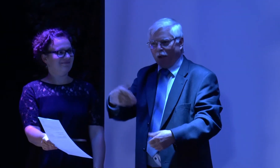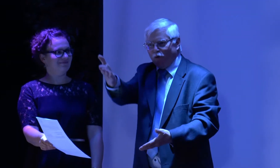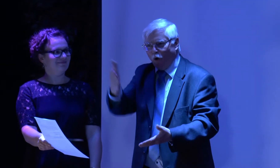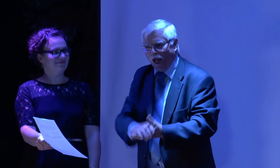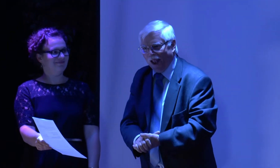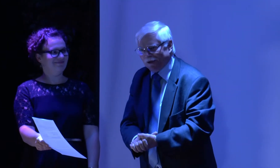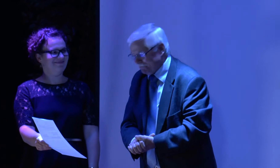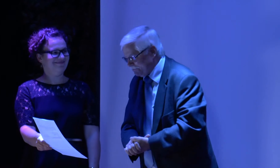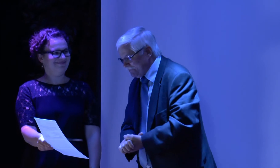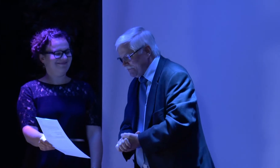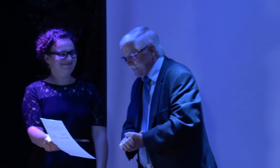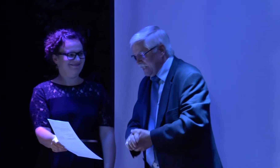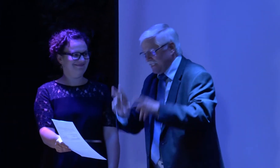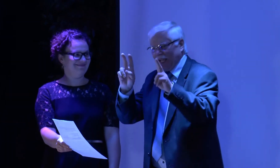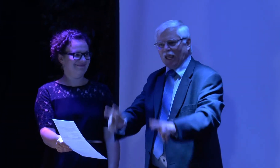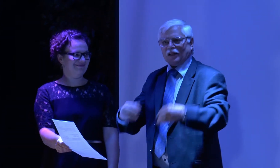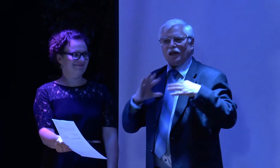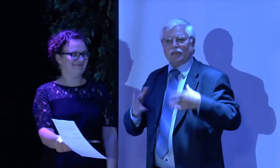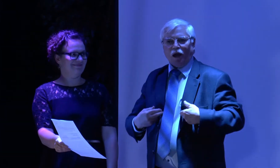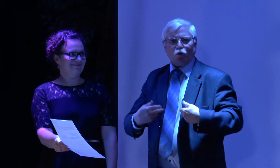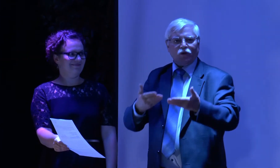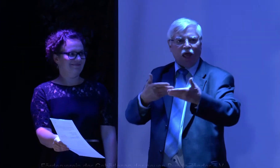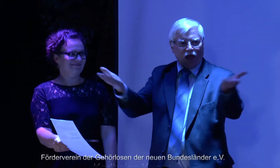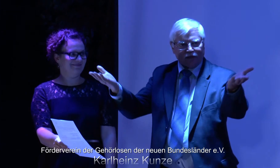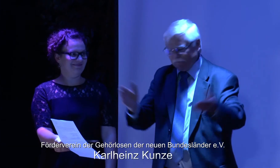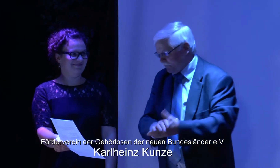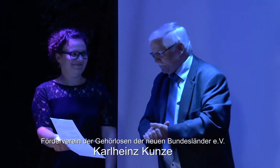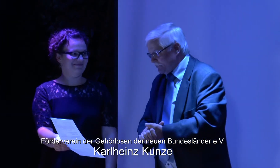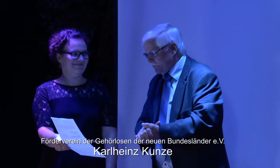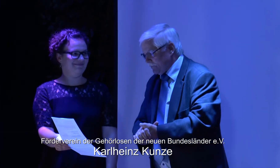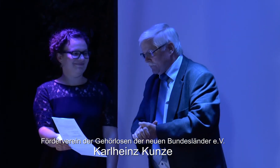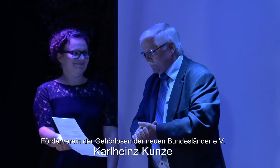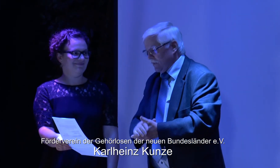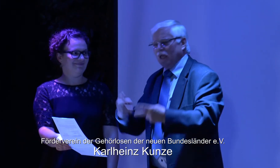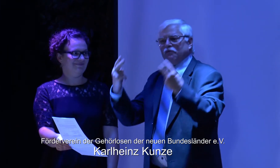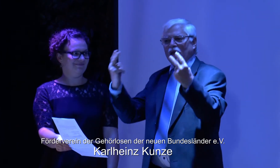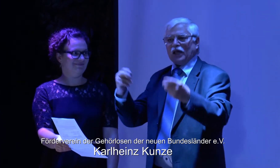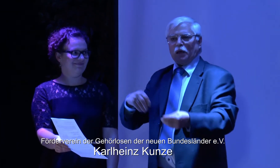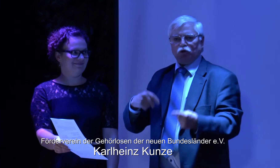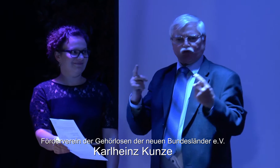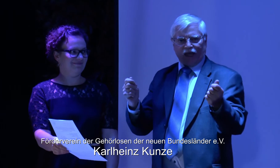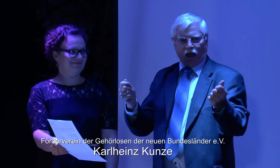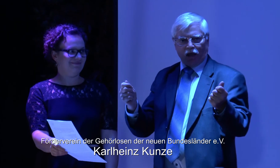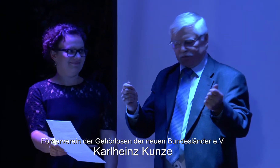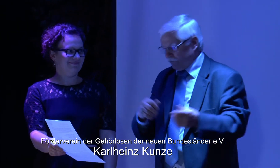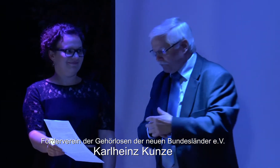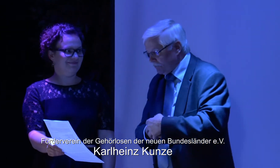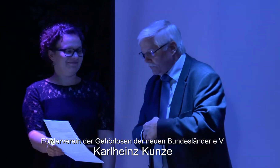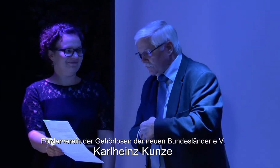Sehr geehrter Herr Präsident, Herrmann Vogel. Sehr geehrte Damen und Herren. Werte Mitstreiker. Werte Mitstreiker.